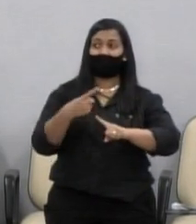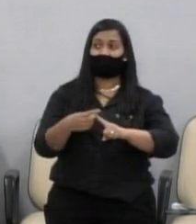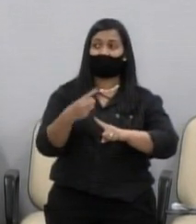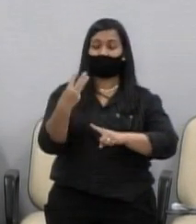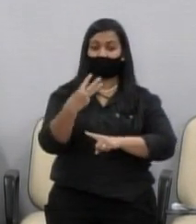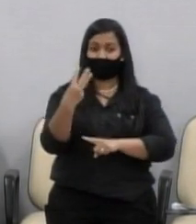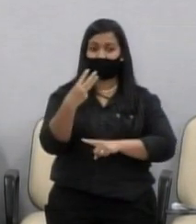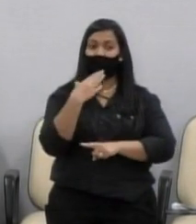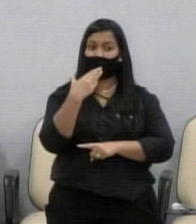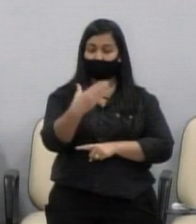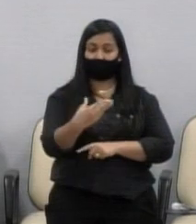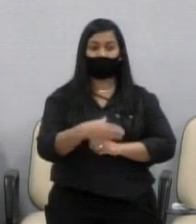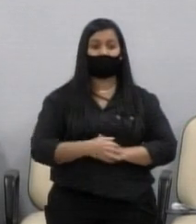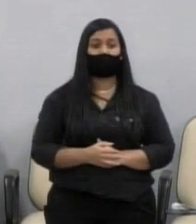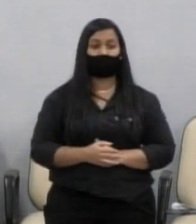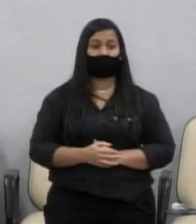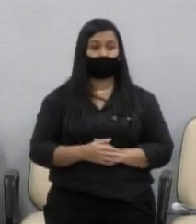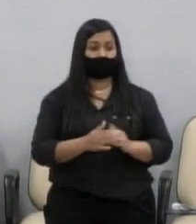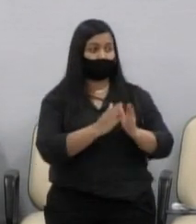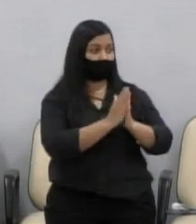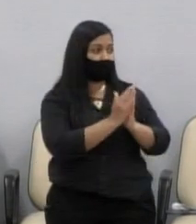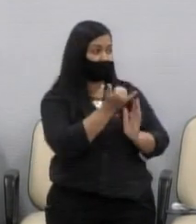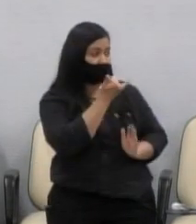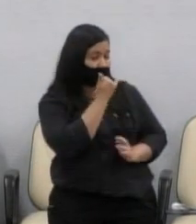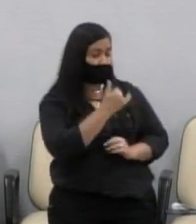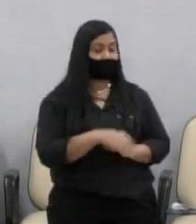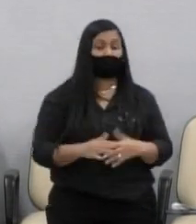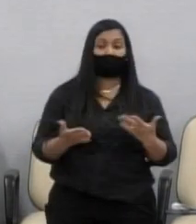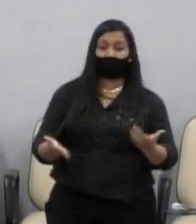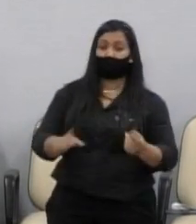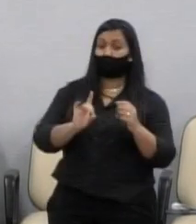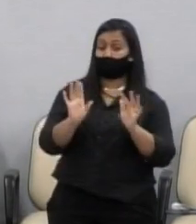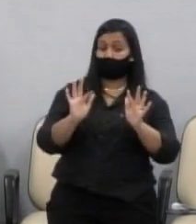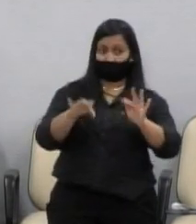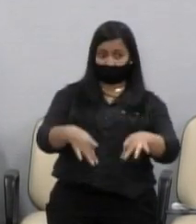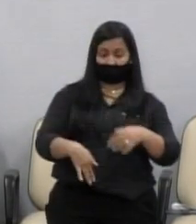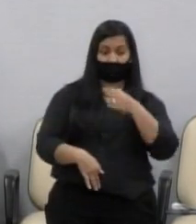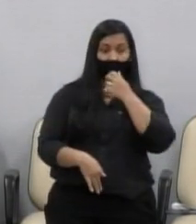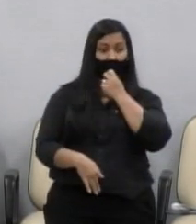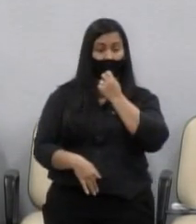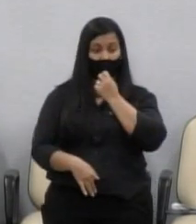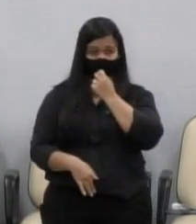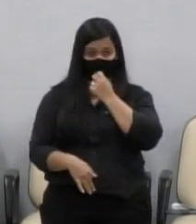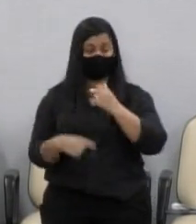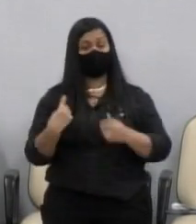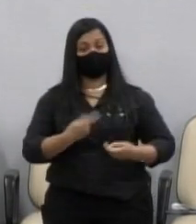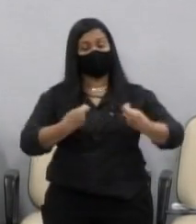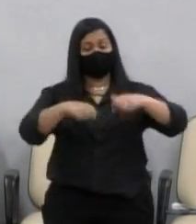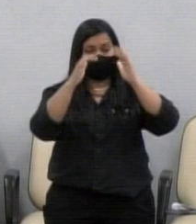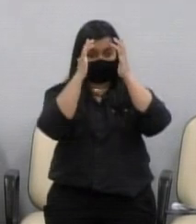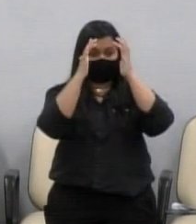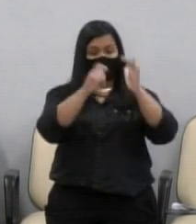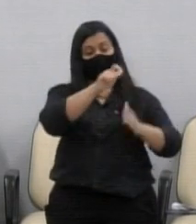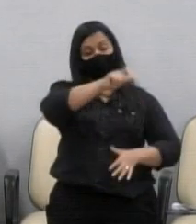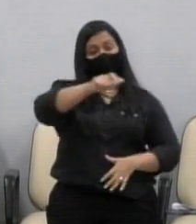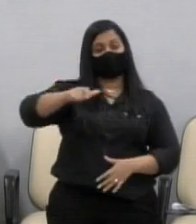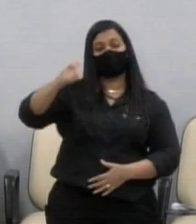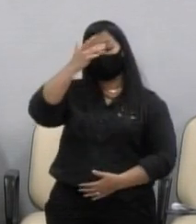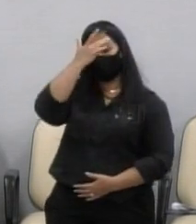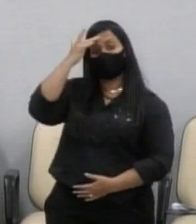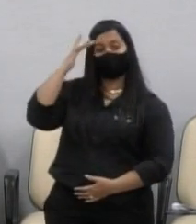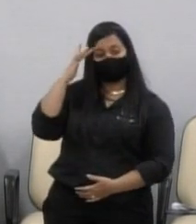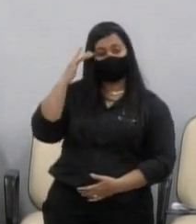prorrogação, está bom? Me perdoa, presidente. Então, assim, só para encerrar, também devemos respeitar essas pessoas